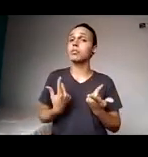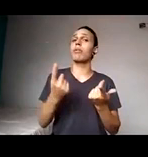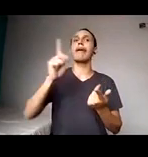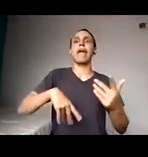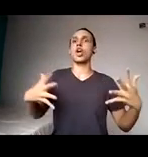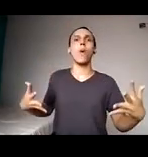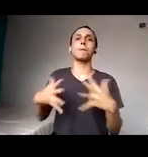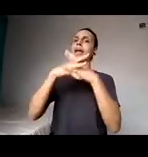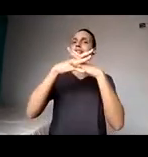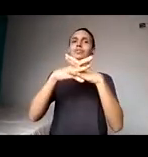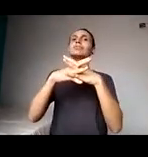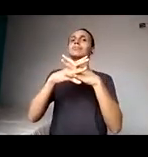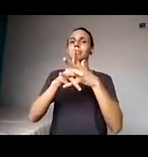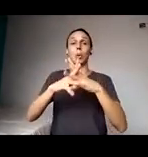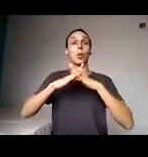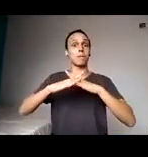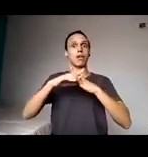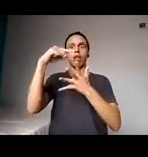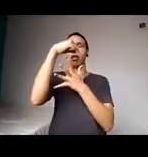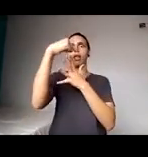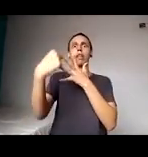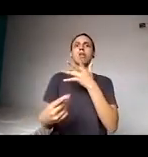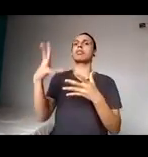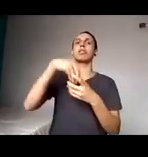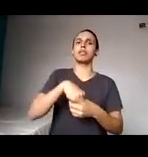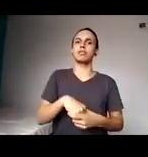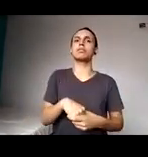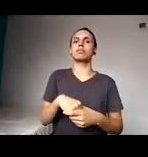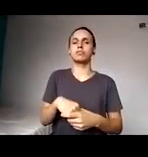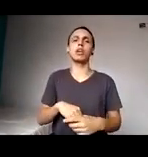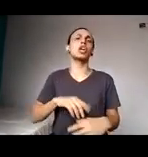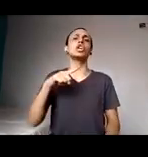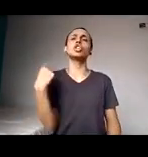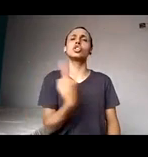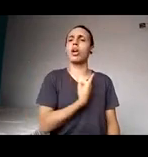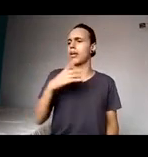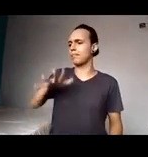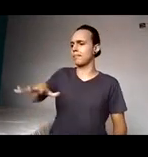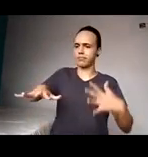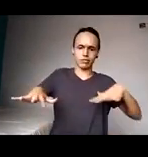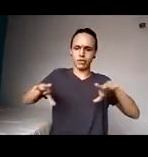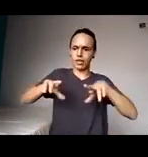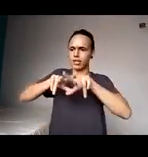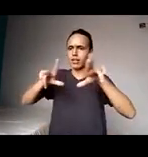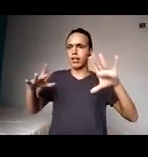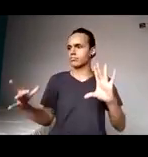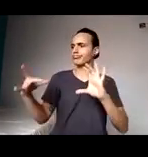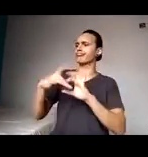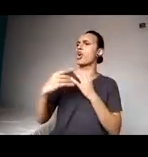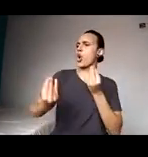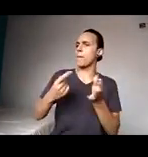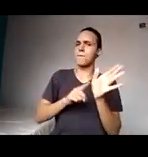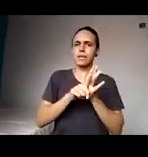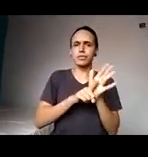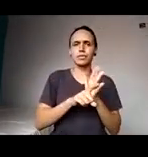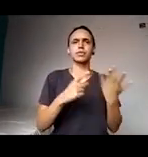ou aquela área, para a gente pensar de uma maneira intersetorial, pesquisas e validar procedimentos,